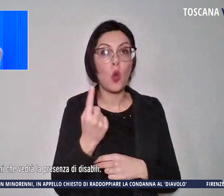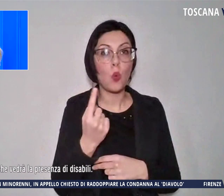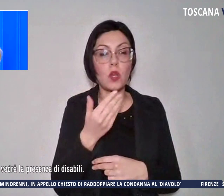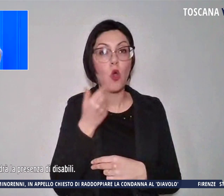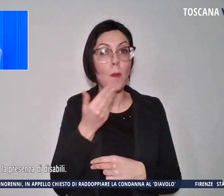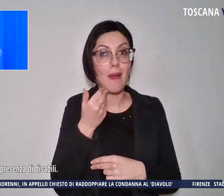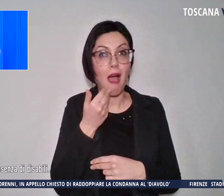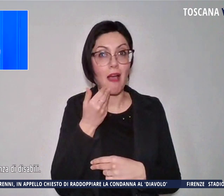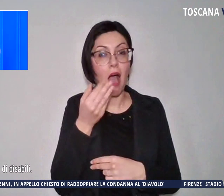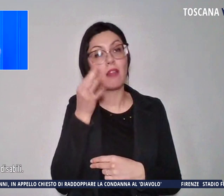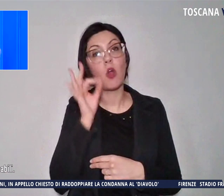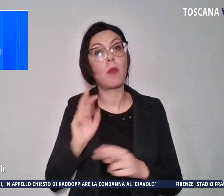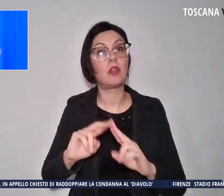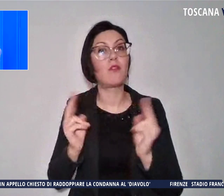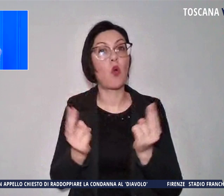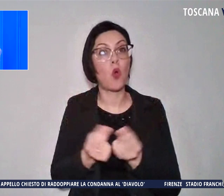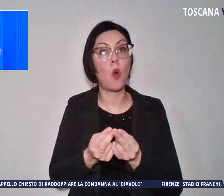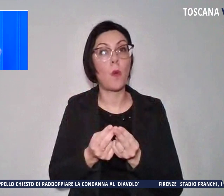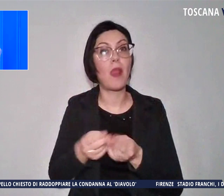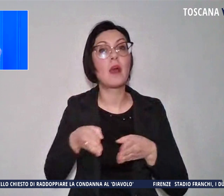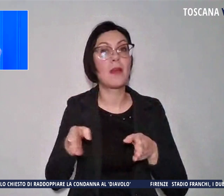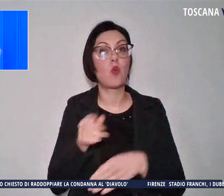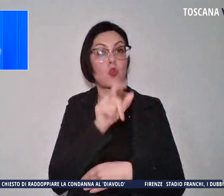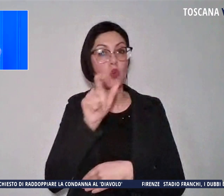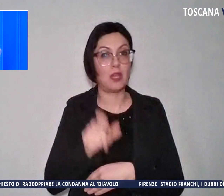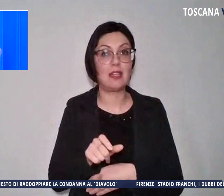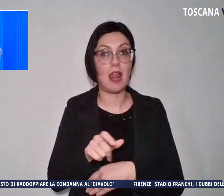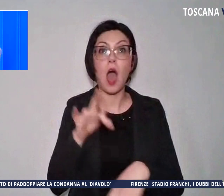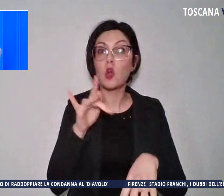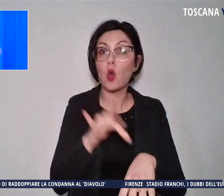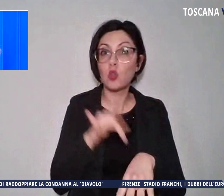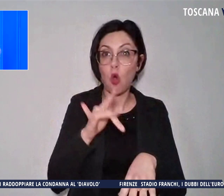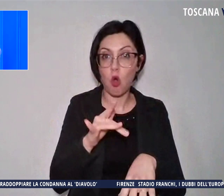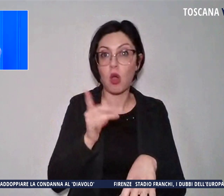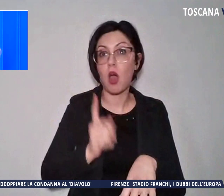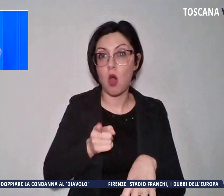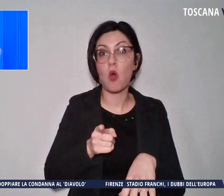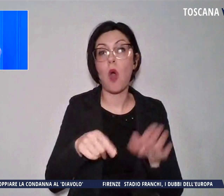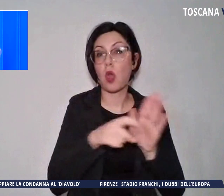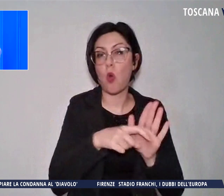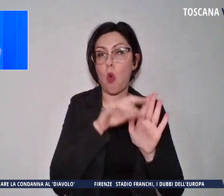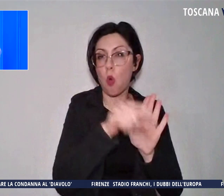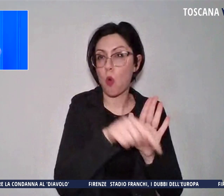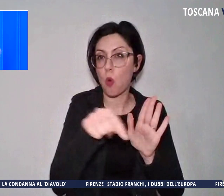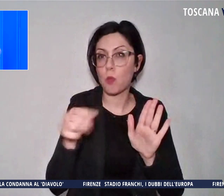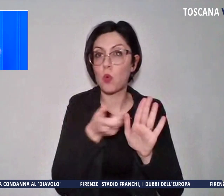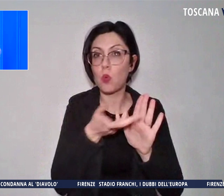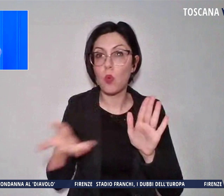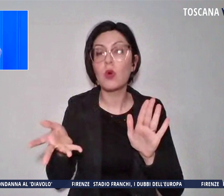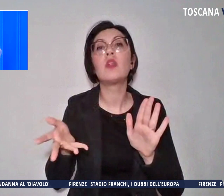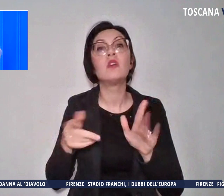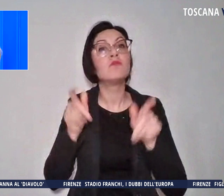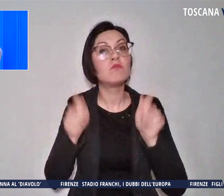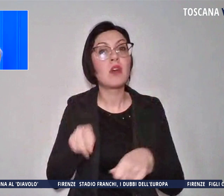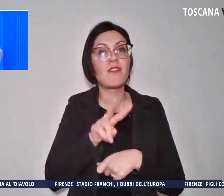completare il percorso italiano che toccherà numerosi comuni e che debutterà il 22